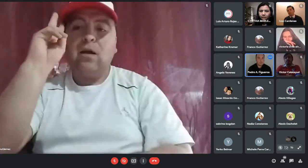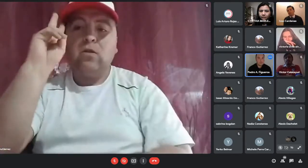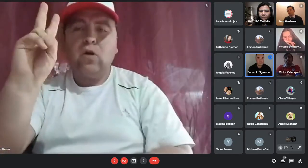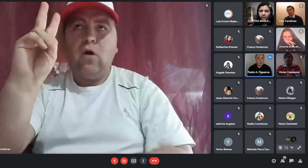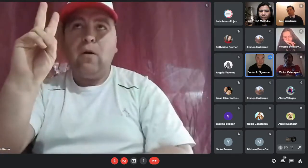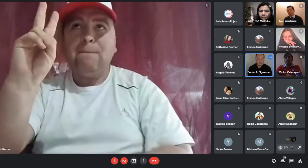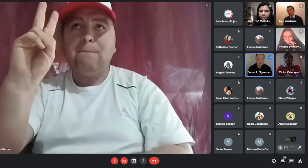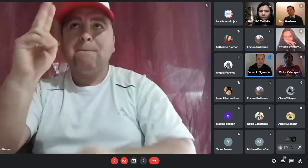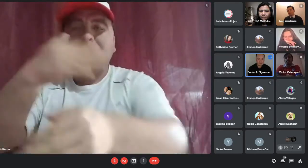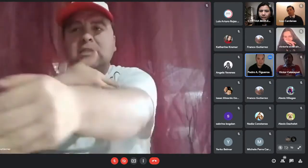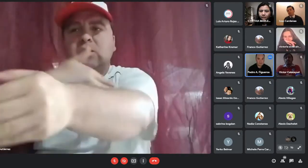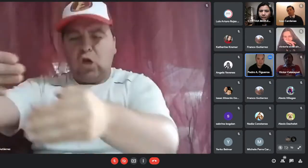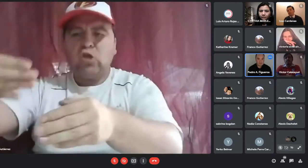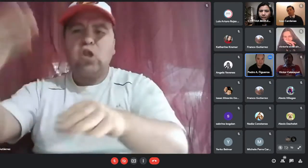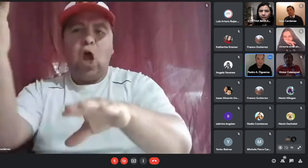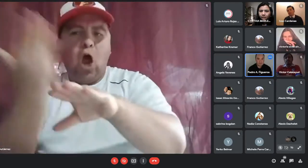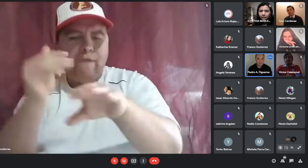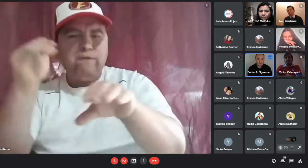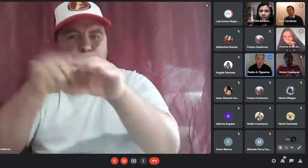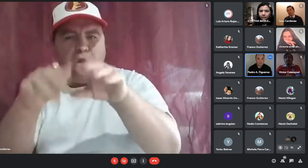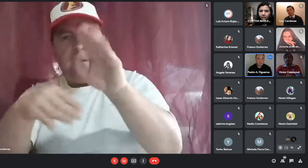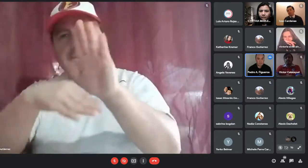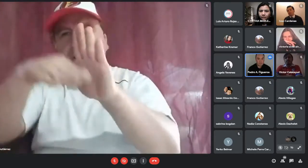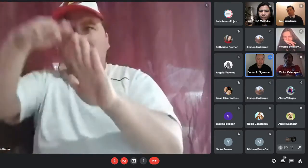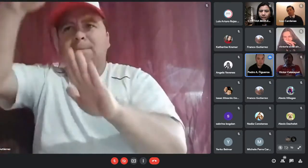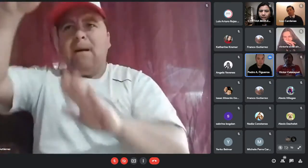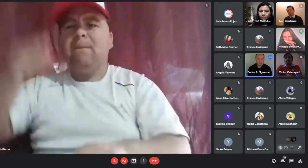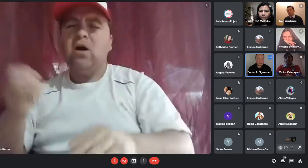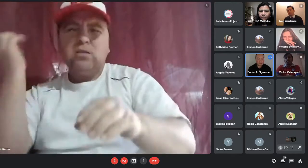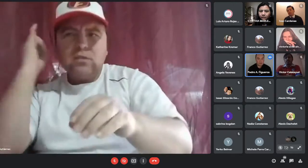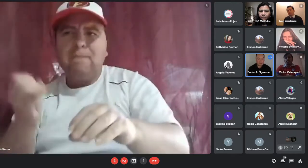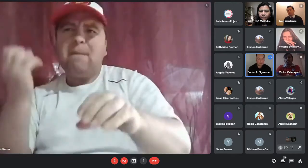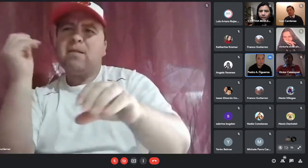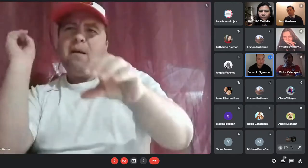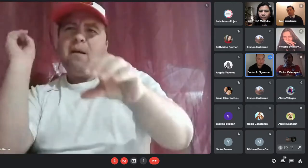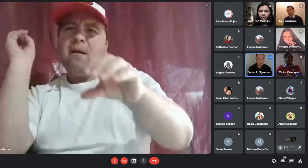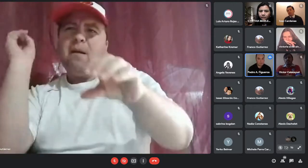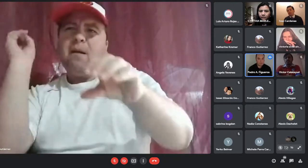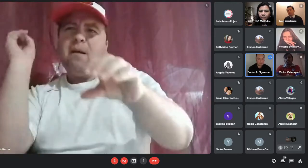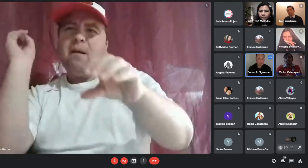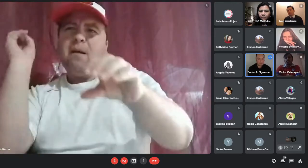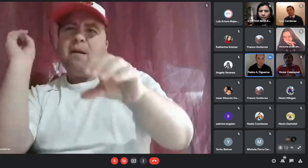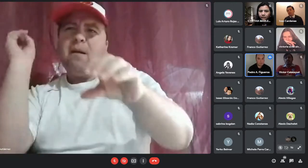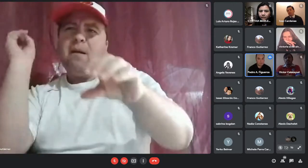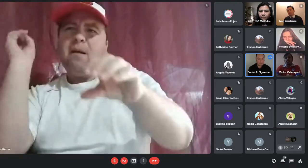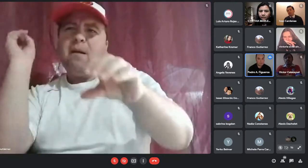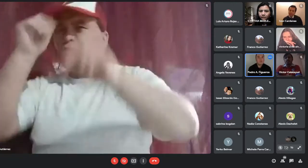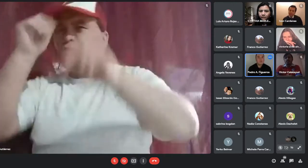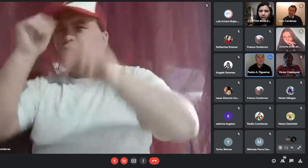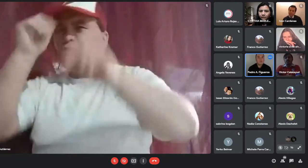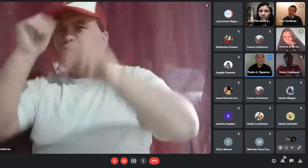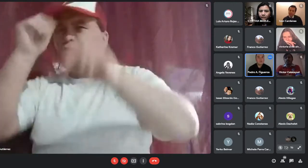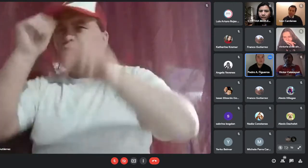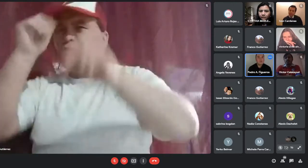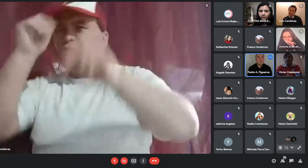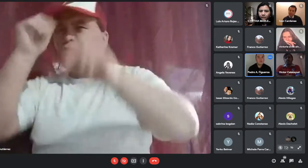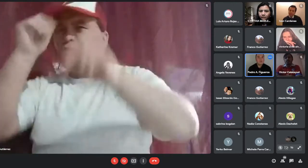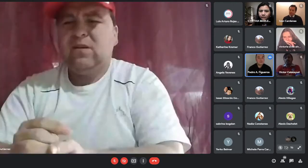por ejemplo ella tiene 2 millones un poco más que eso y quiere seguir ahorrando ella mensualmente está ahorrando platita